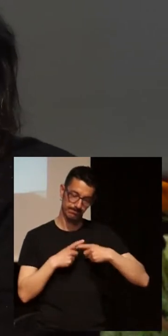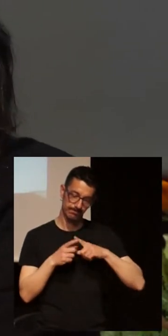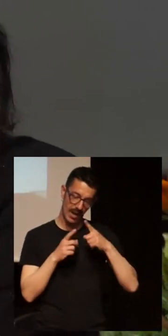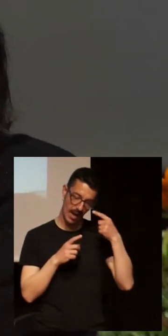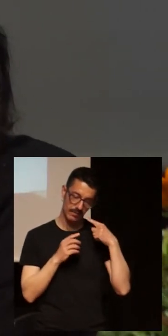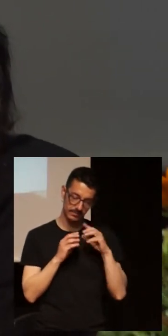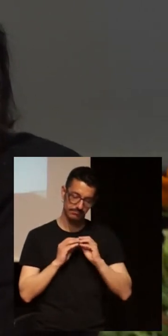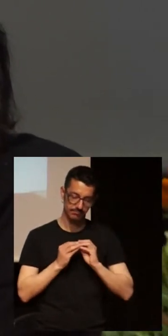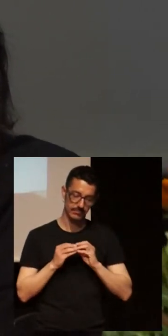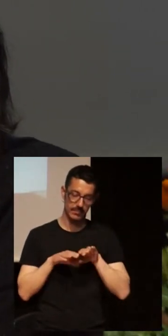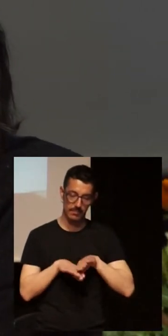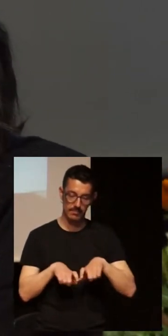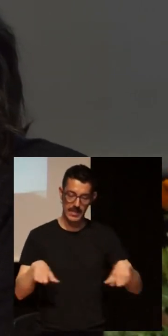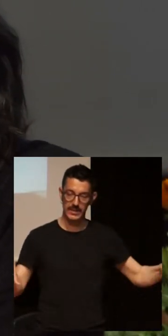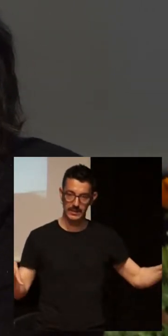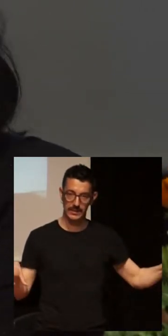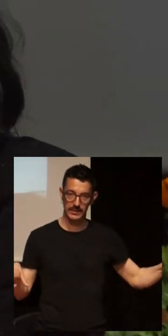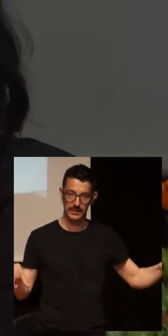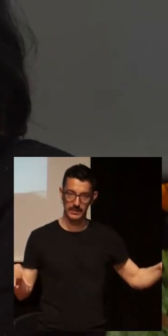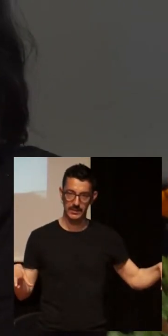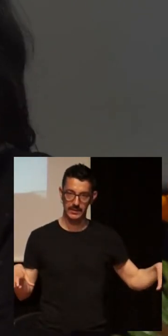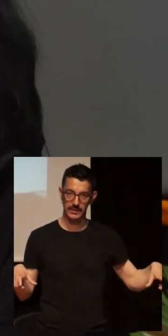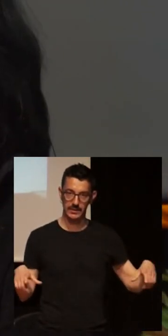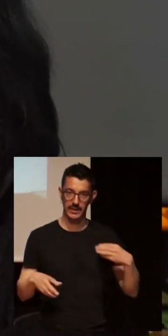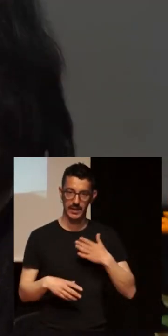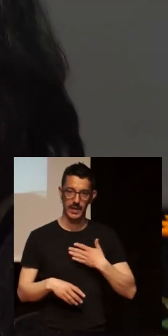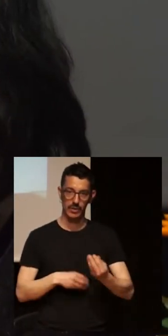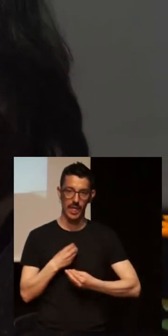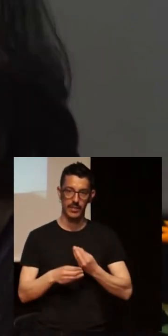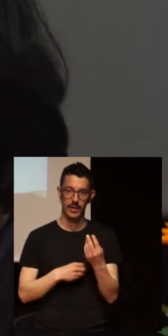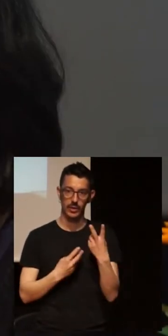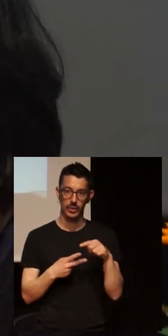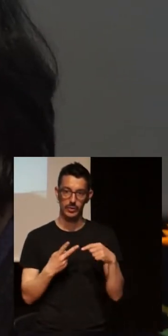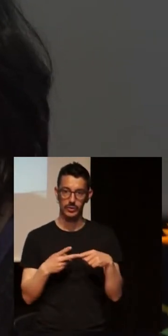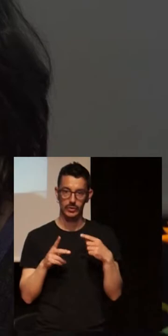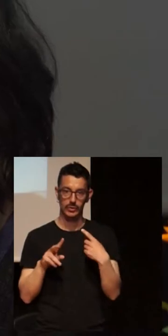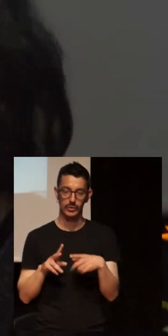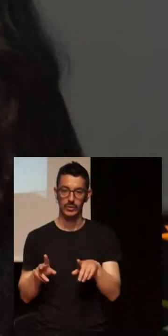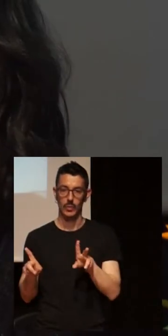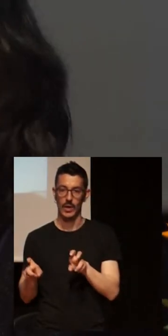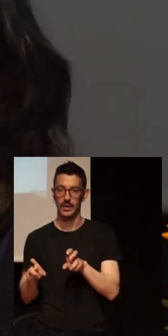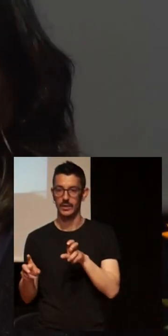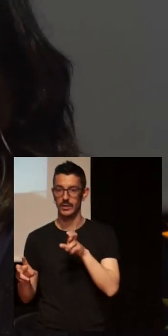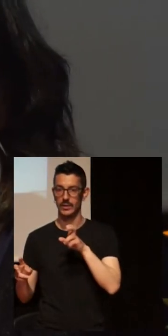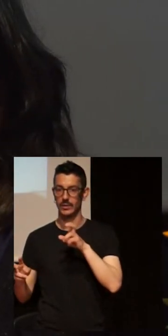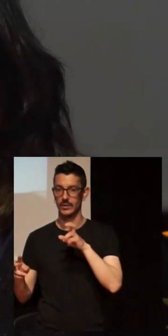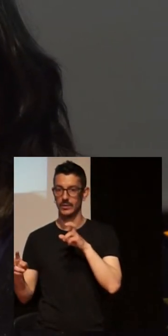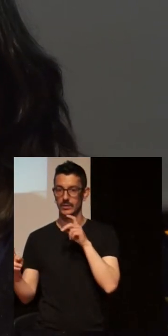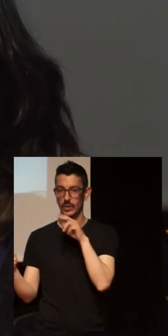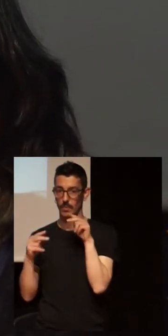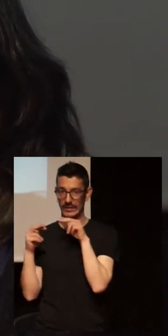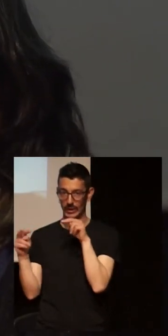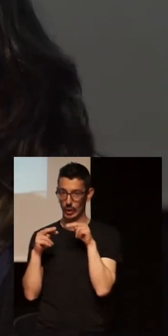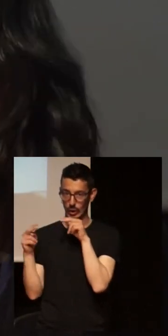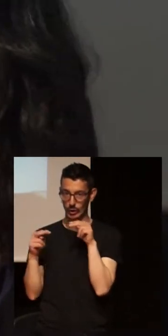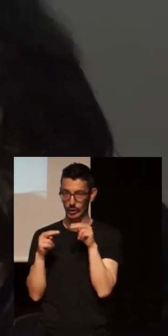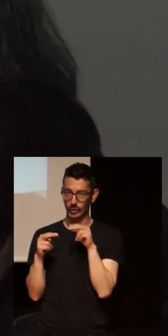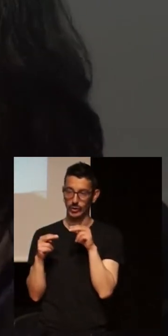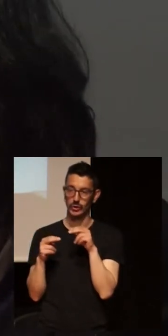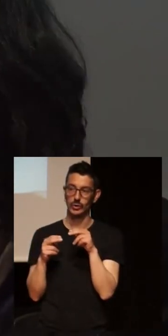banks are doing, that are those conversations, those announcements, and they are and is like, well, that